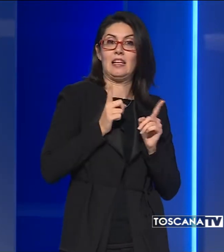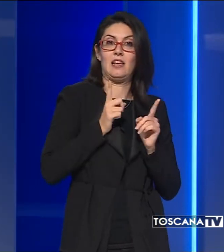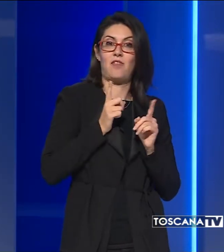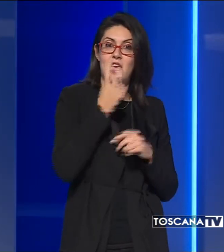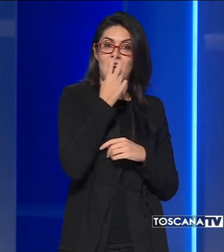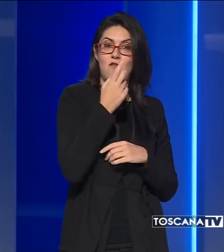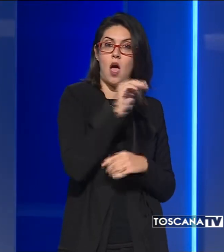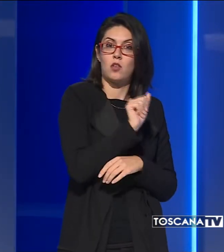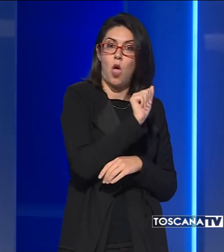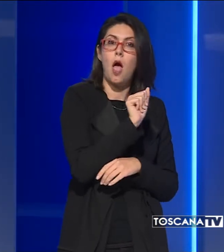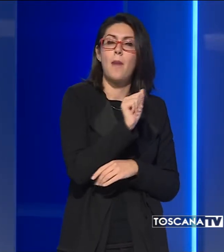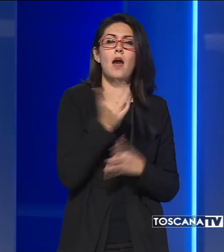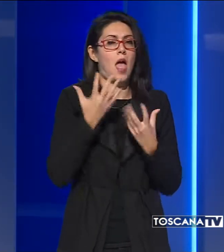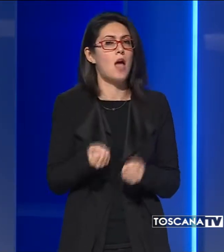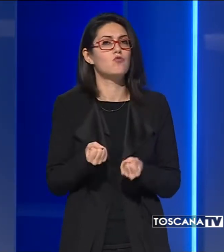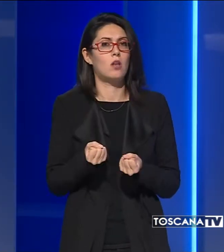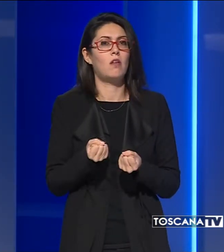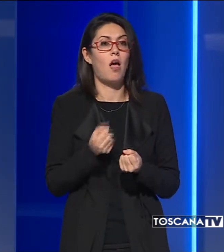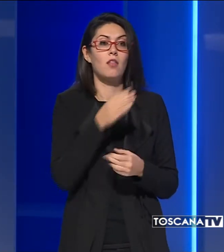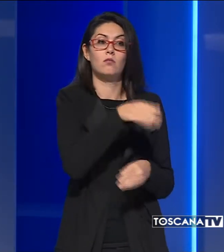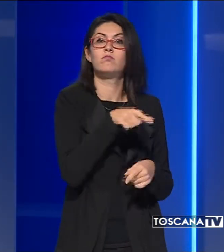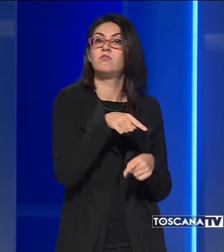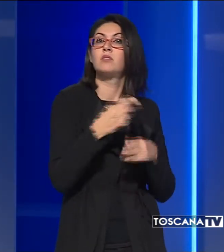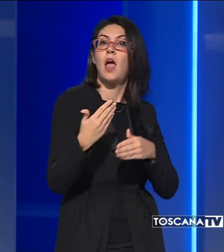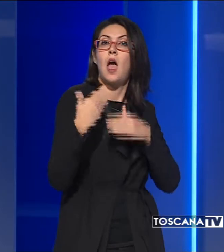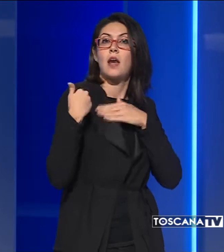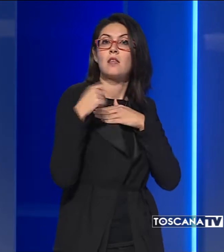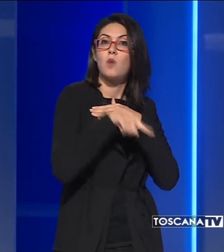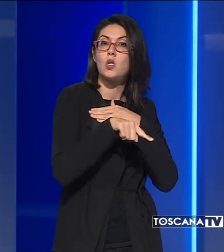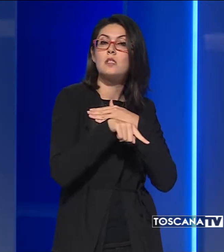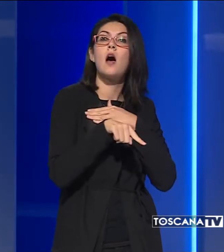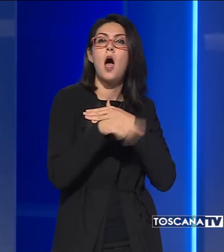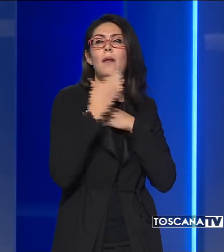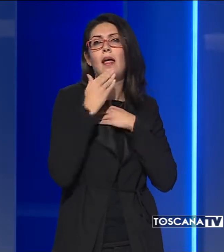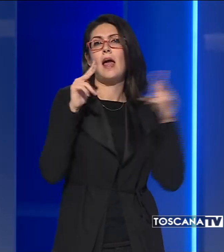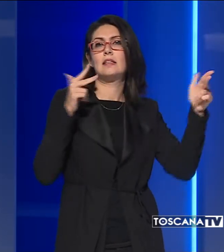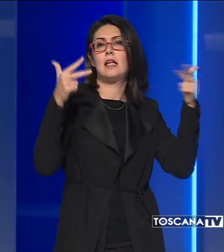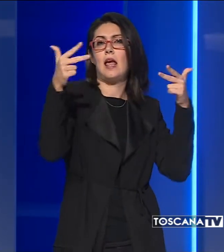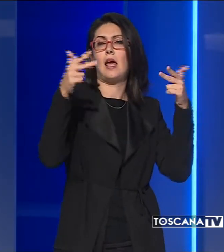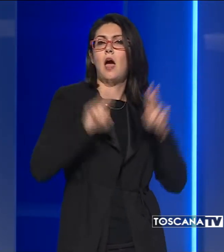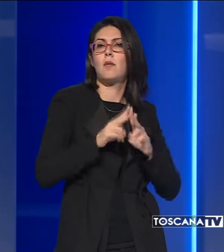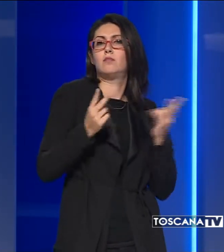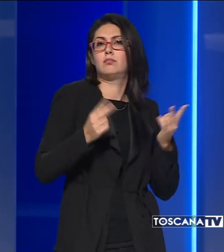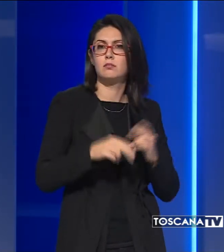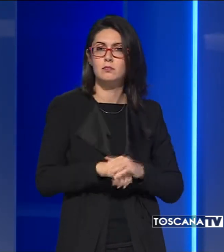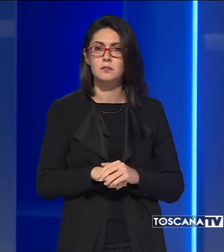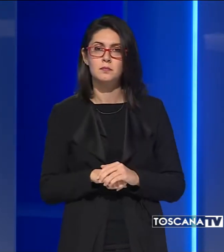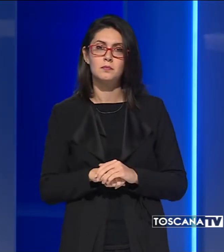Quest'ultimo venne individuato come il presunto omicida grazie alle telecamere di sorveglianza.